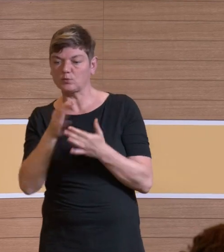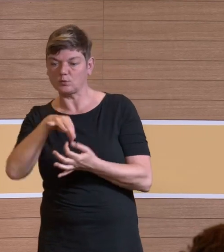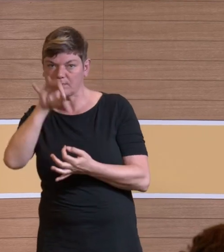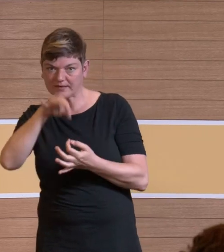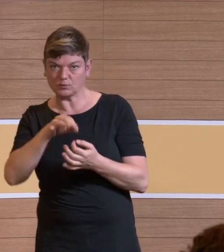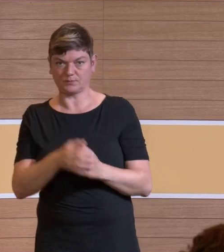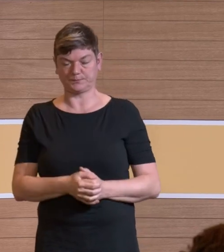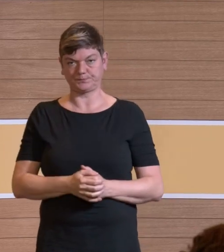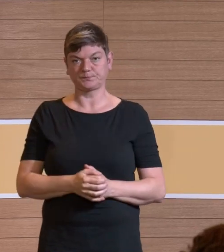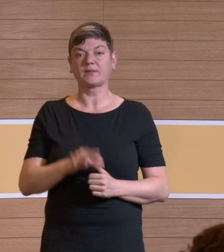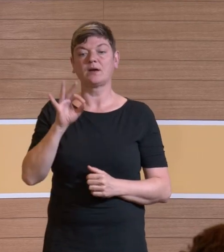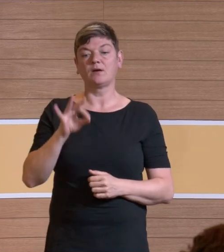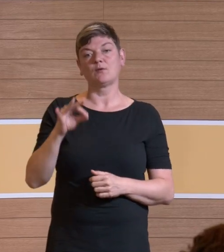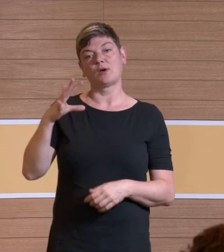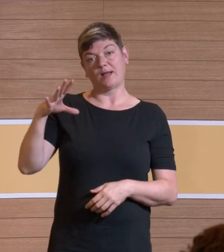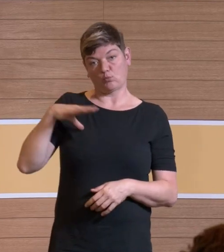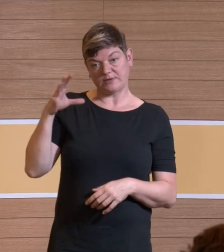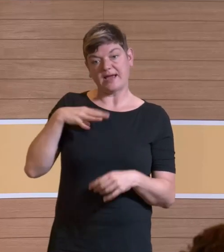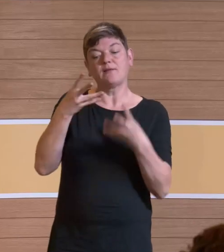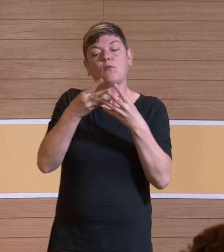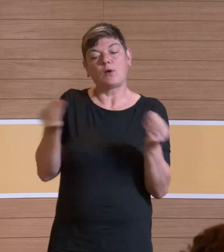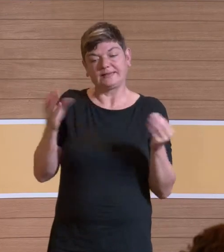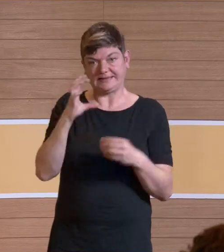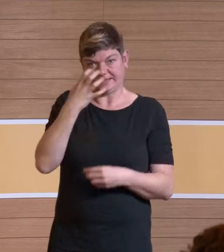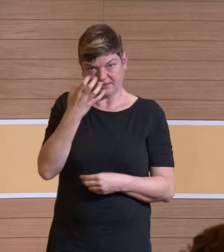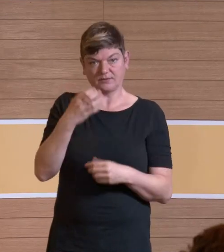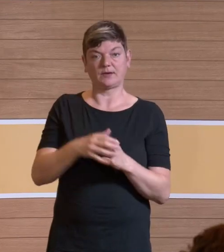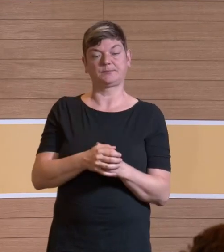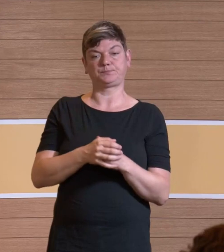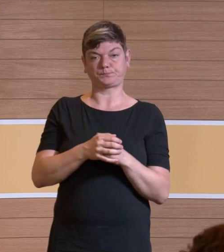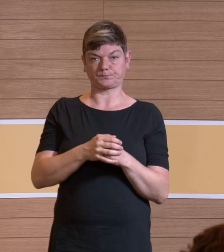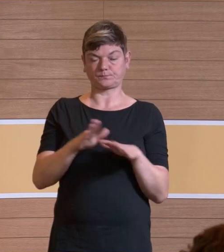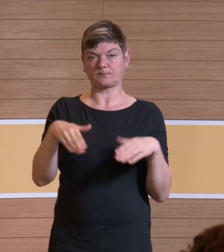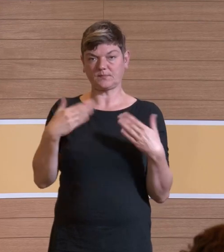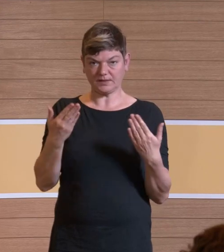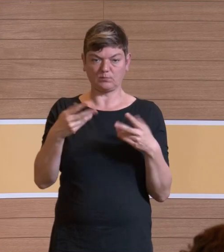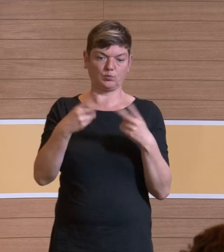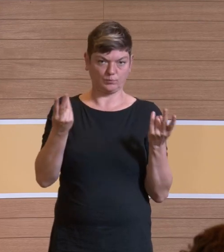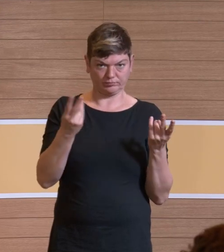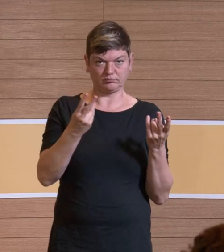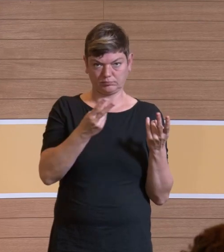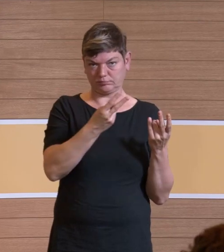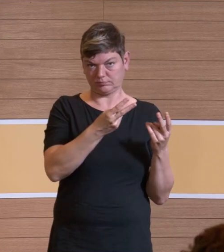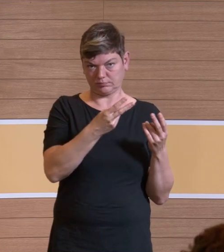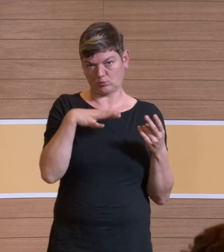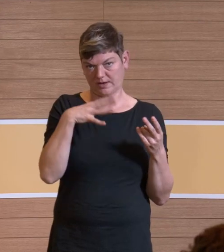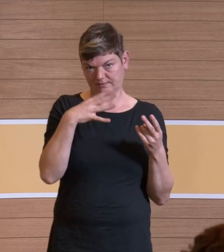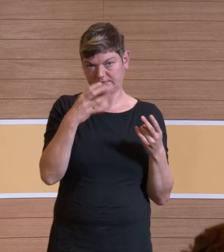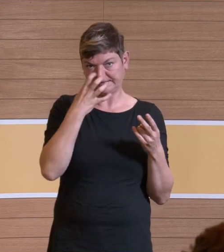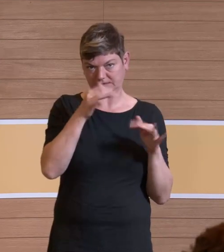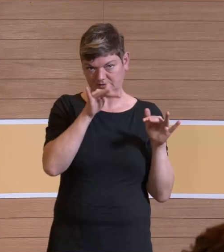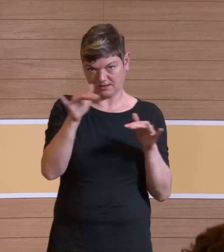zumindest für die modernen volantilen Anästhetiker, also für Iso, Sevo und Desfluran, die Konzentrationen, die wir ermittelt haben, in den